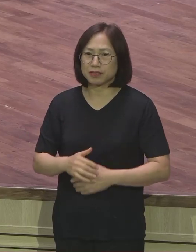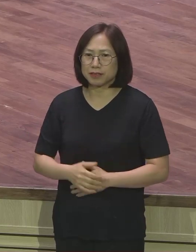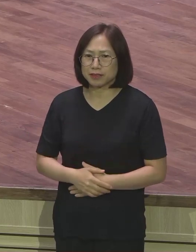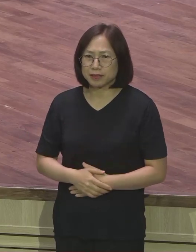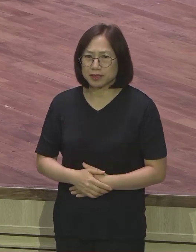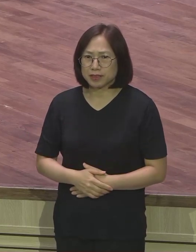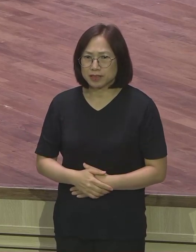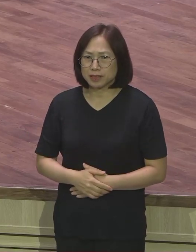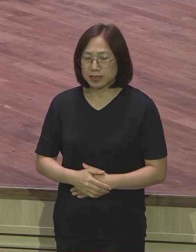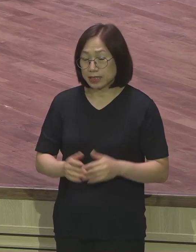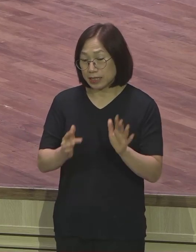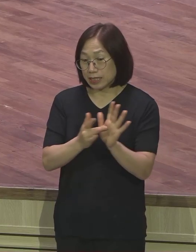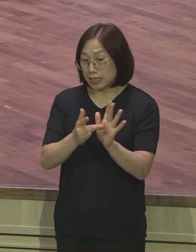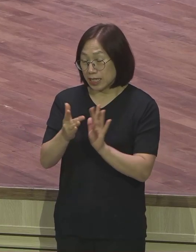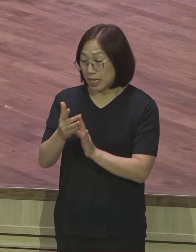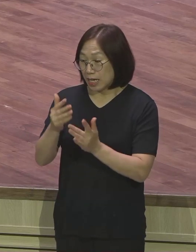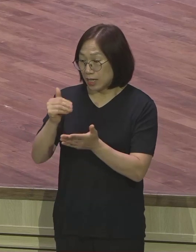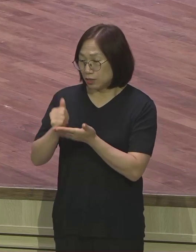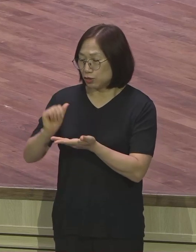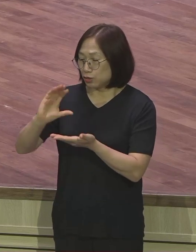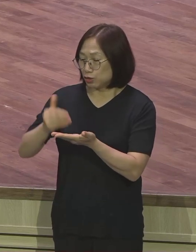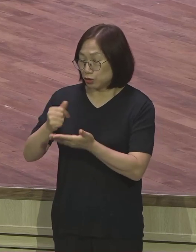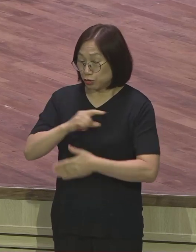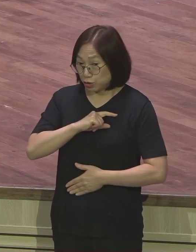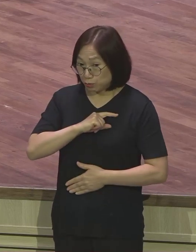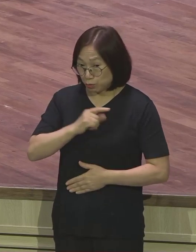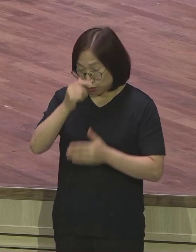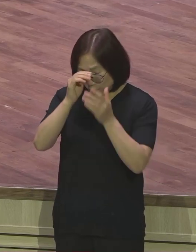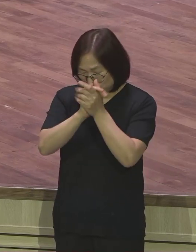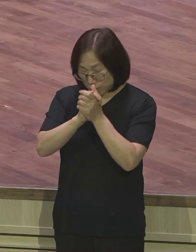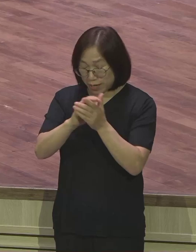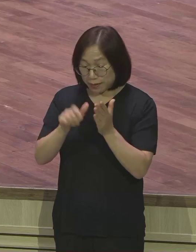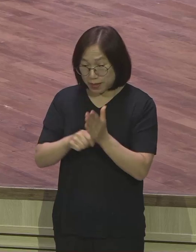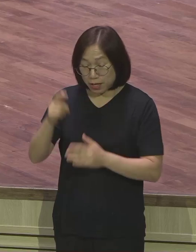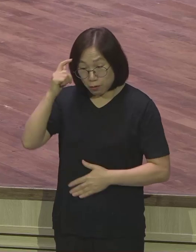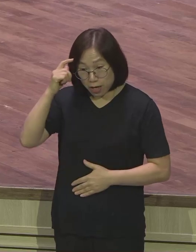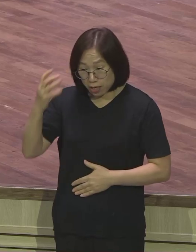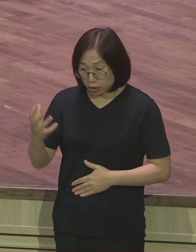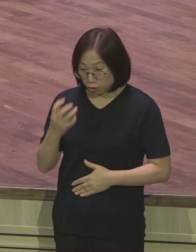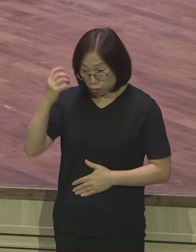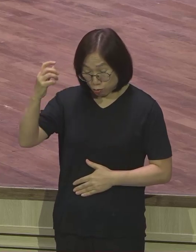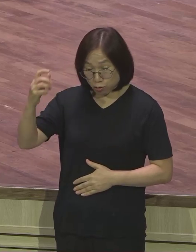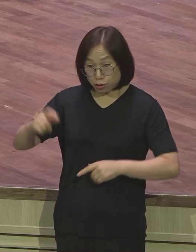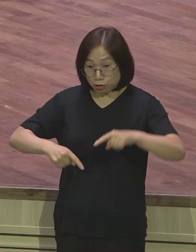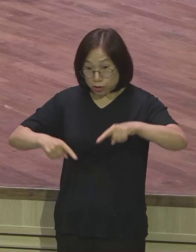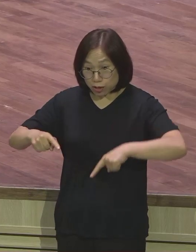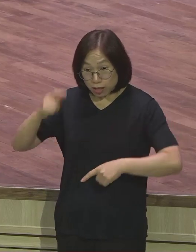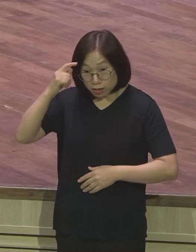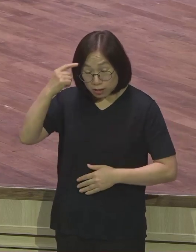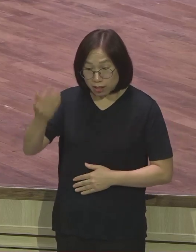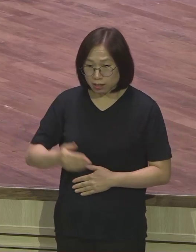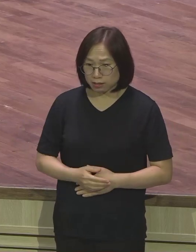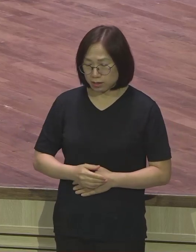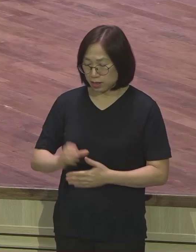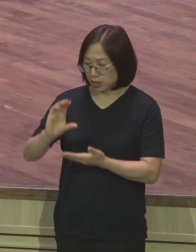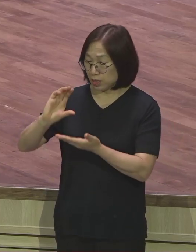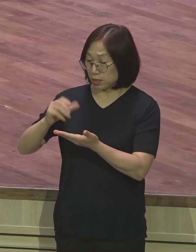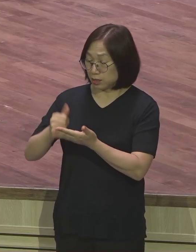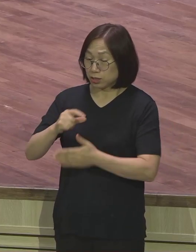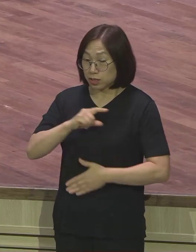예수 그리스도 이름으로 기도할 때 왜 성령이 역사하십니까? 그리스도 이름으로 기도할 때 왜 하늘 군대가